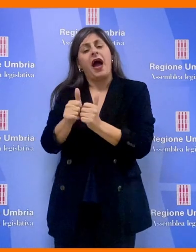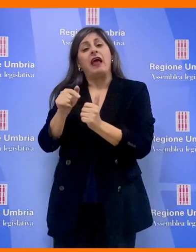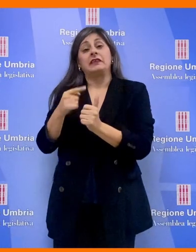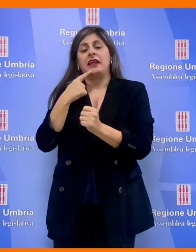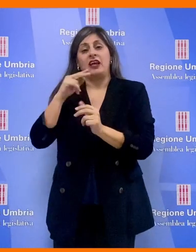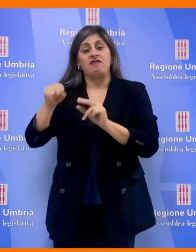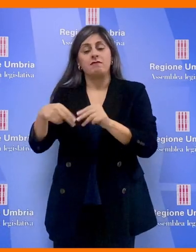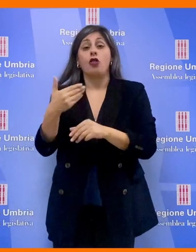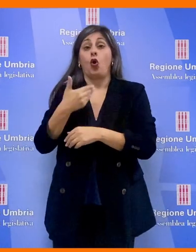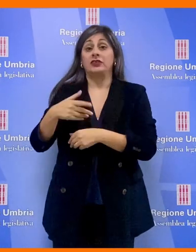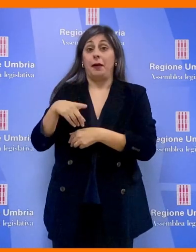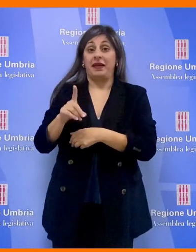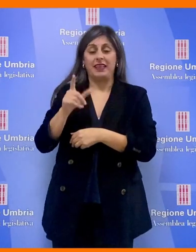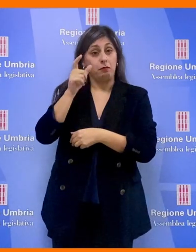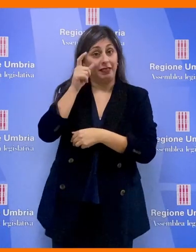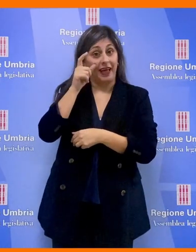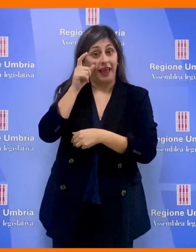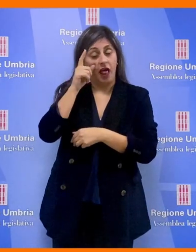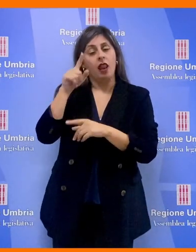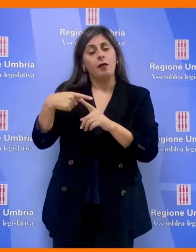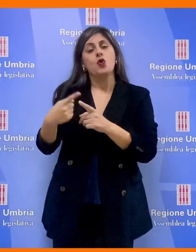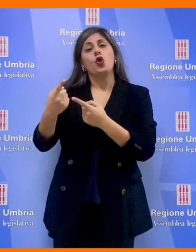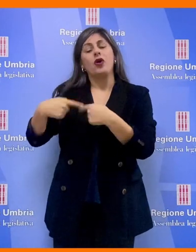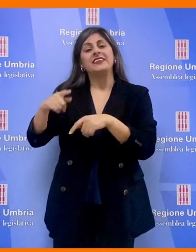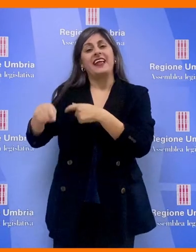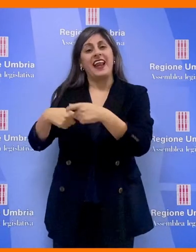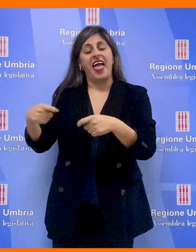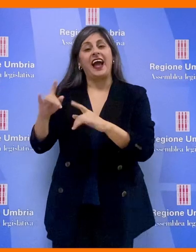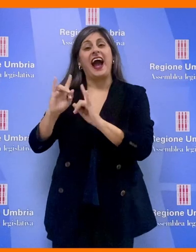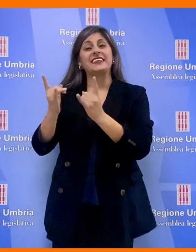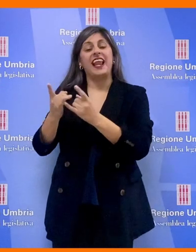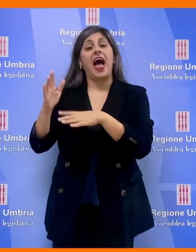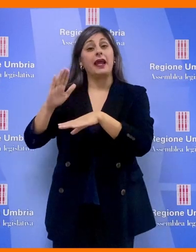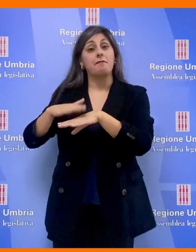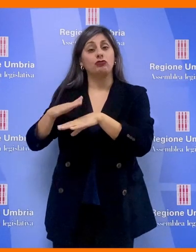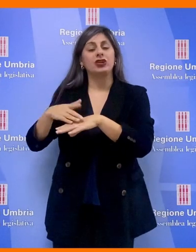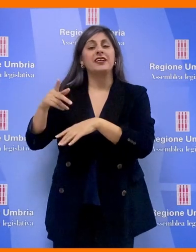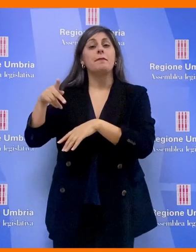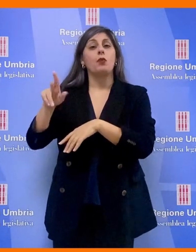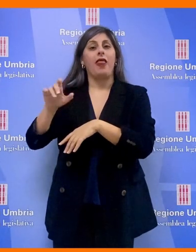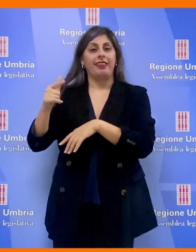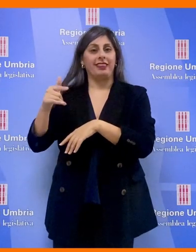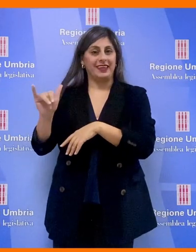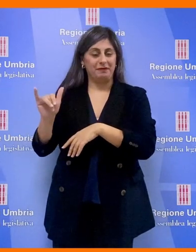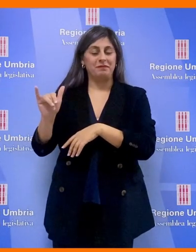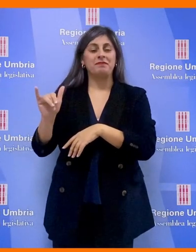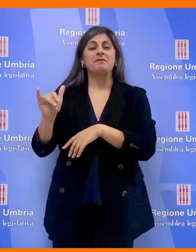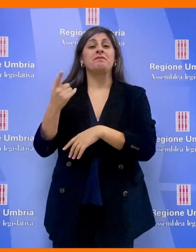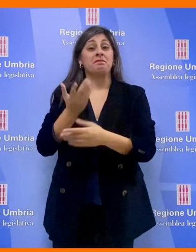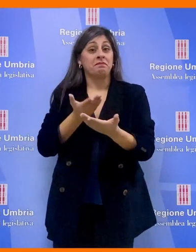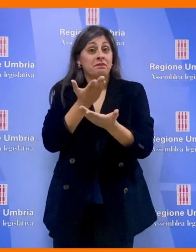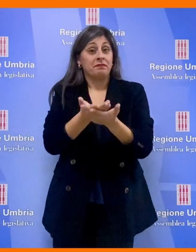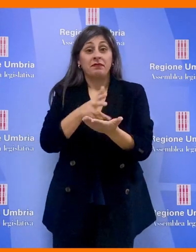firmata dal consigliere del PD, Bettarelli, e dai consiglieri della Lega, Castellari, Mancini e Puletti. Il